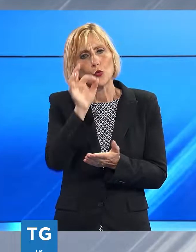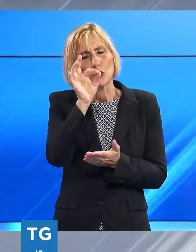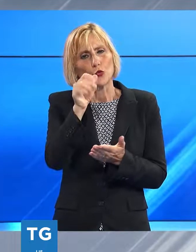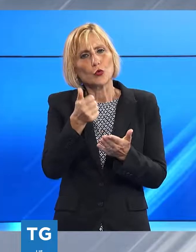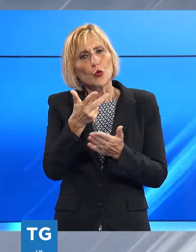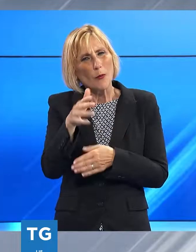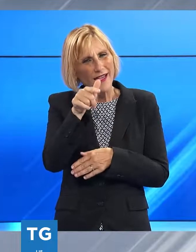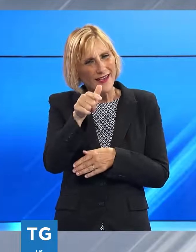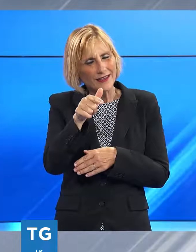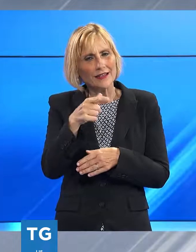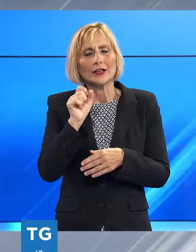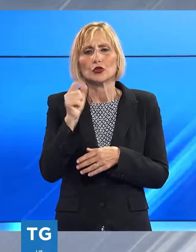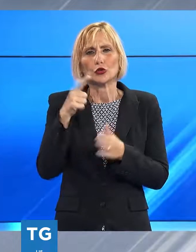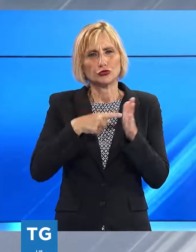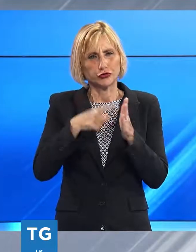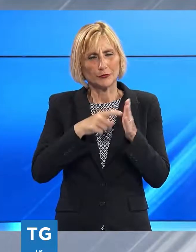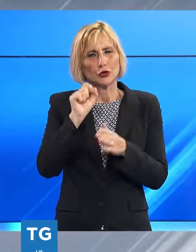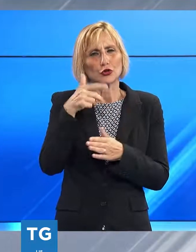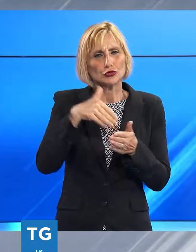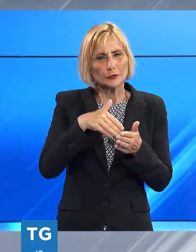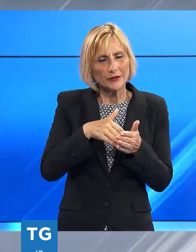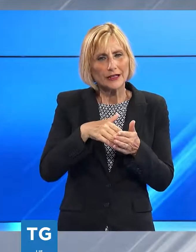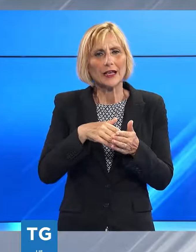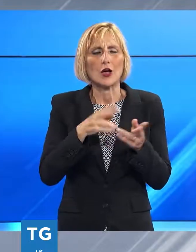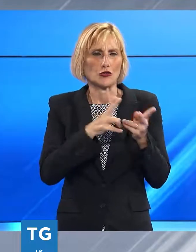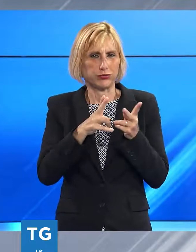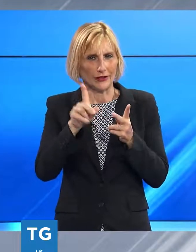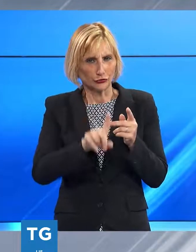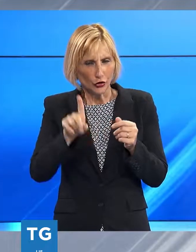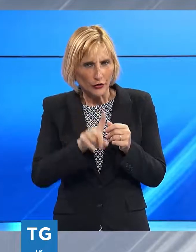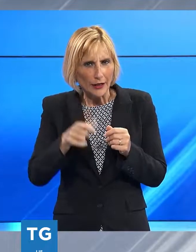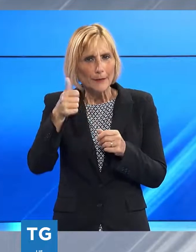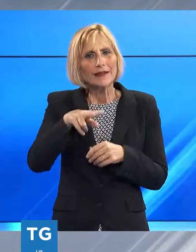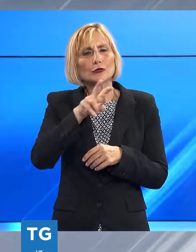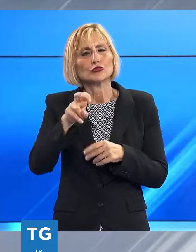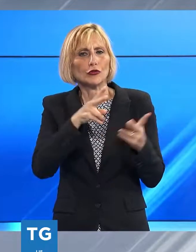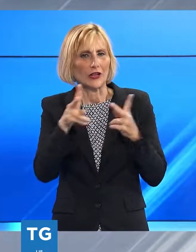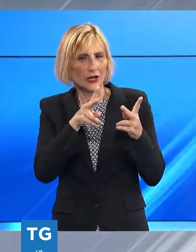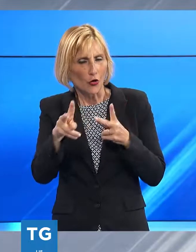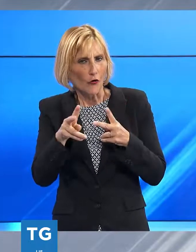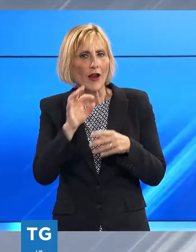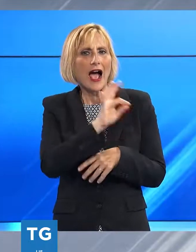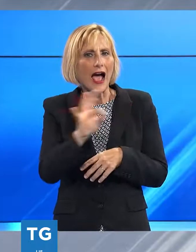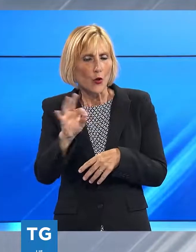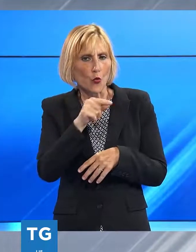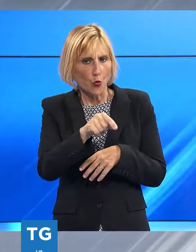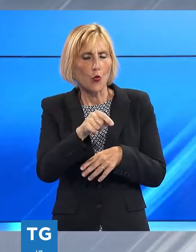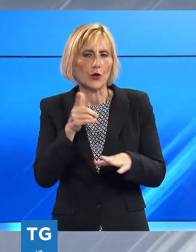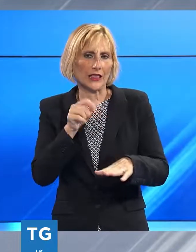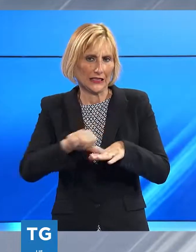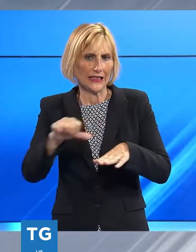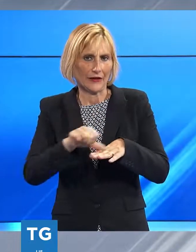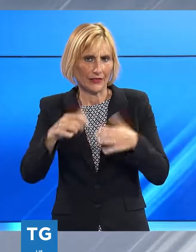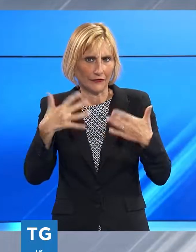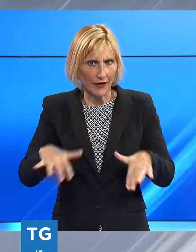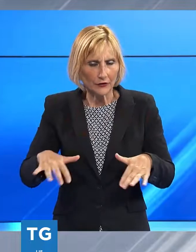mesi 10.000 giornate di degenza, 1.200 ricoveri il 60% dei quali sfociati in trattamenti interventistici